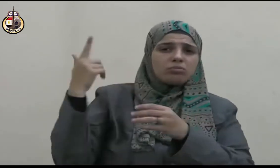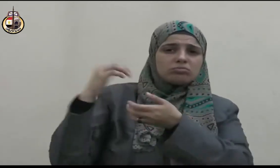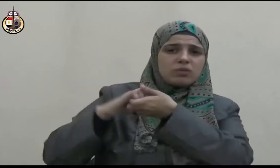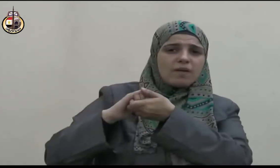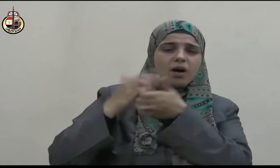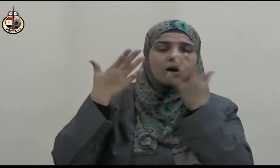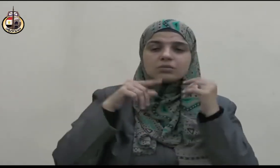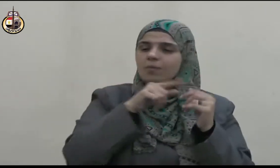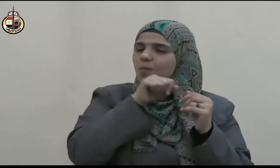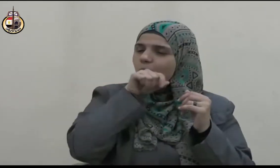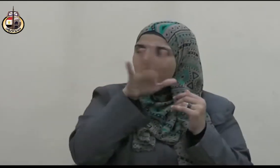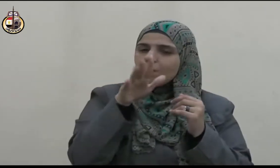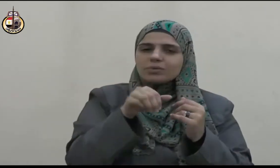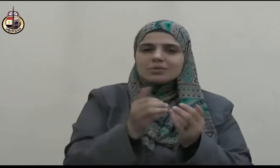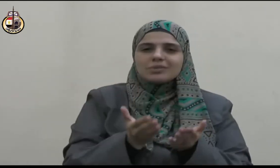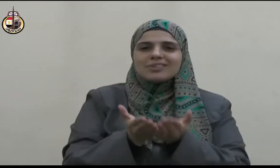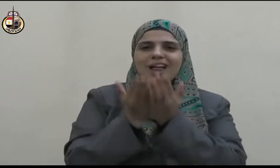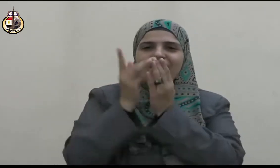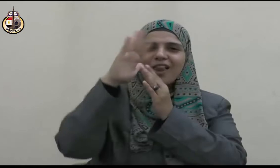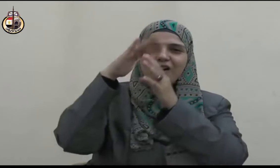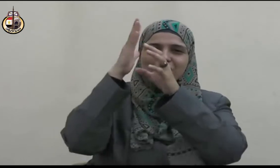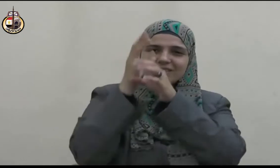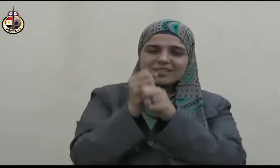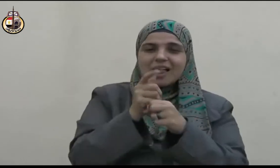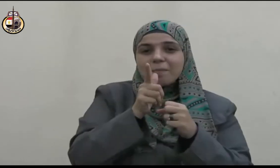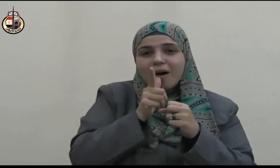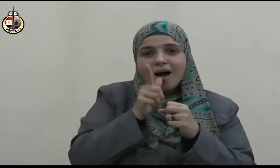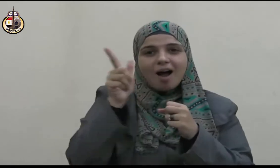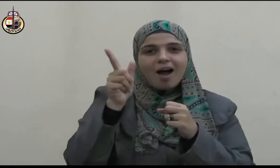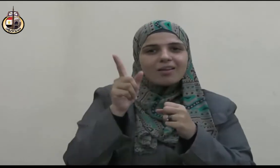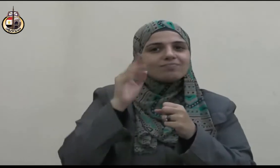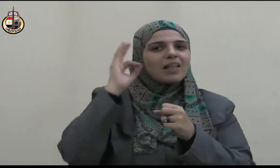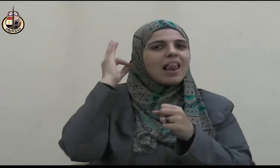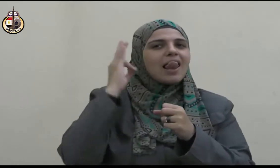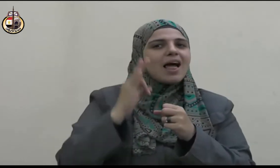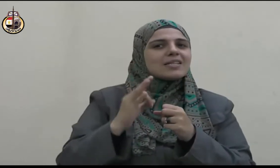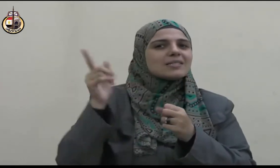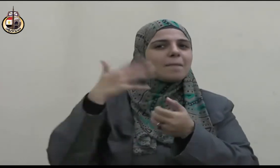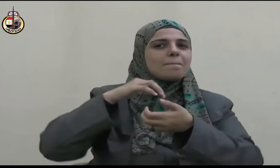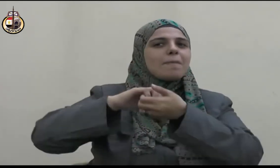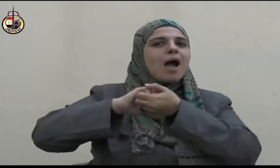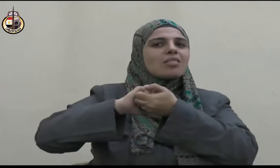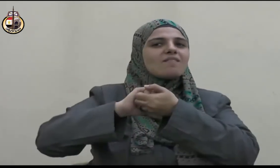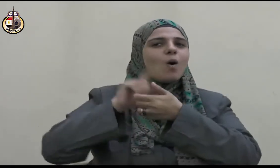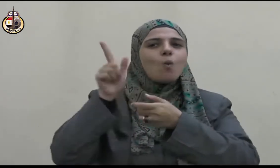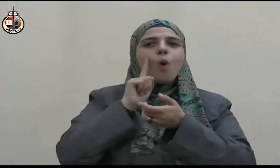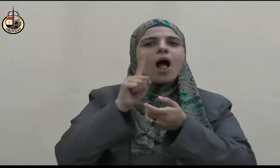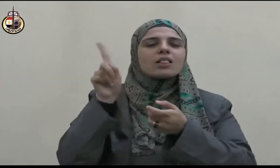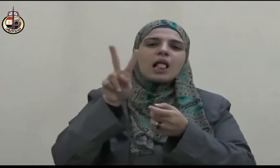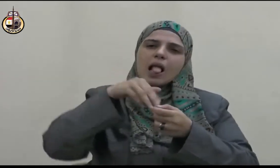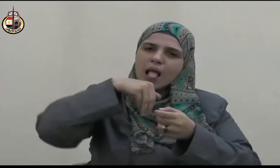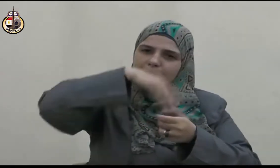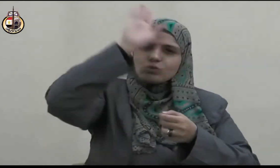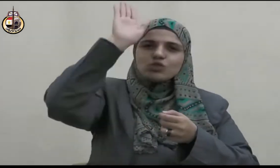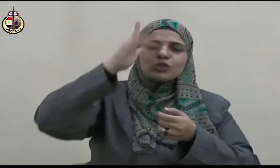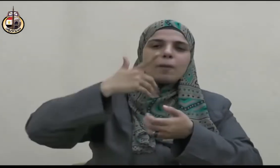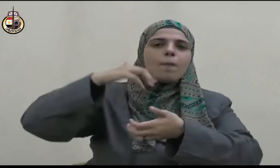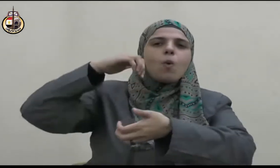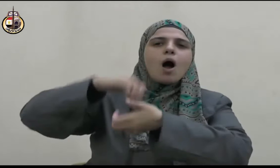كله من قول المولى عز وجل وعاشروهن بالمعروف ومن قوله سبحانه